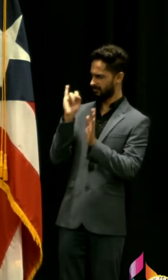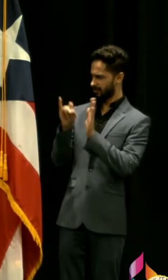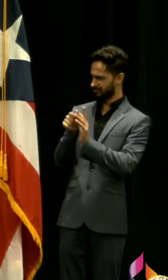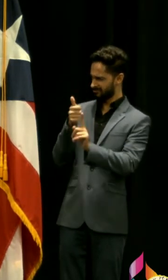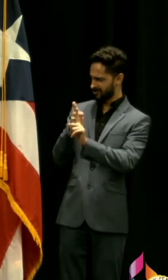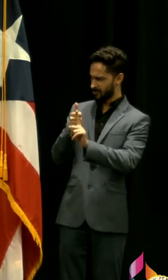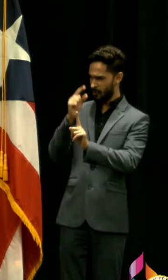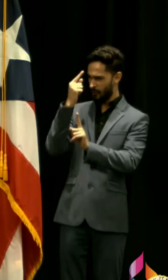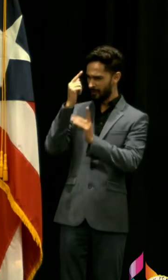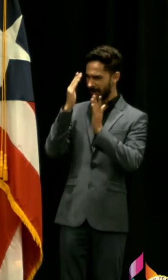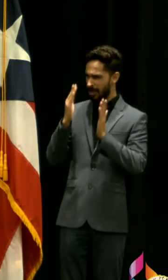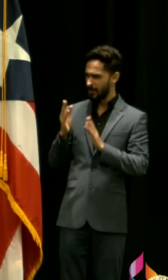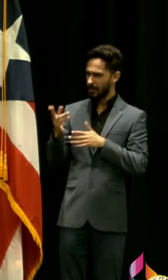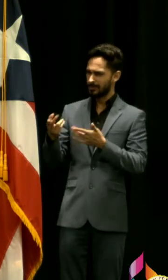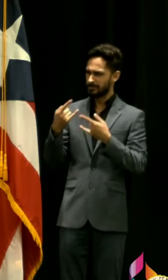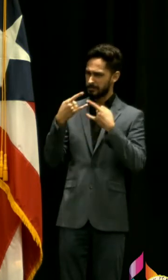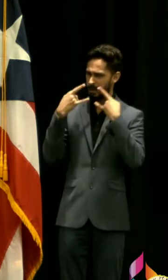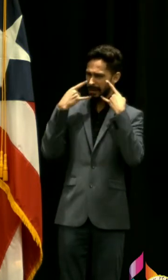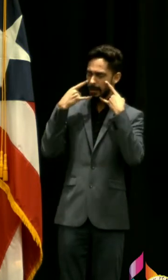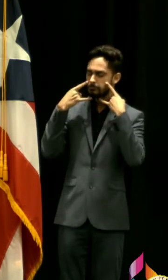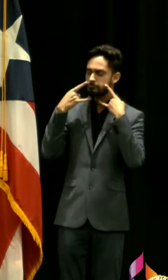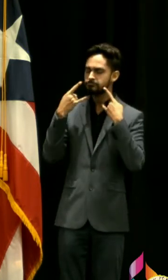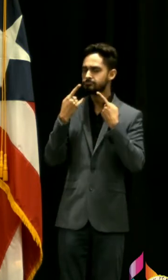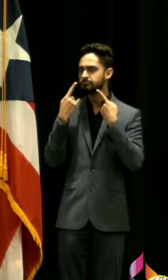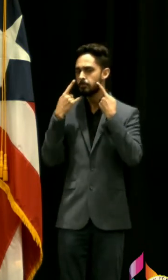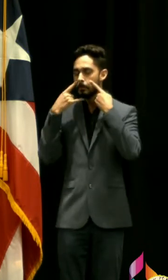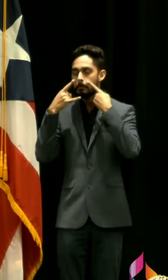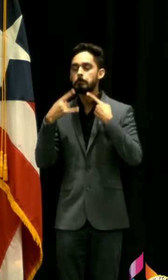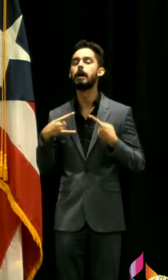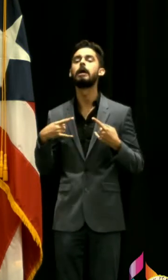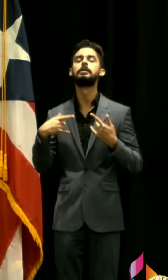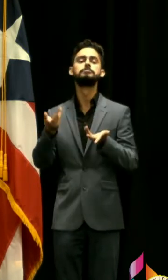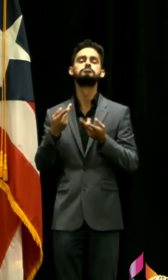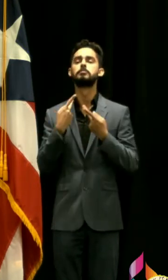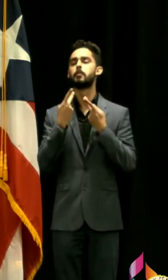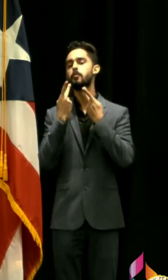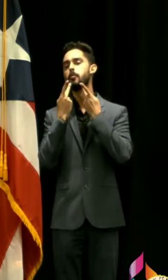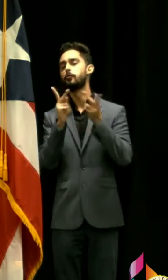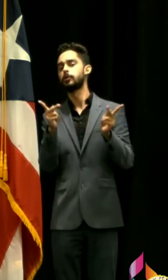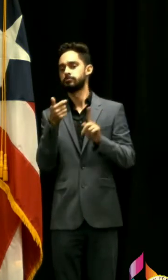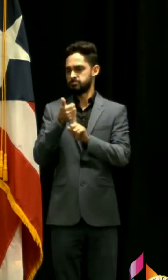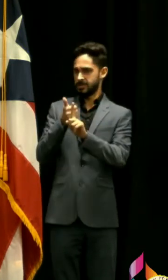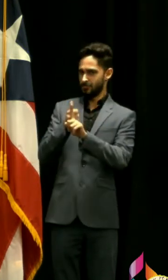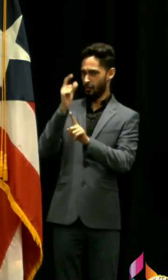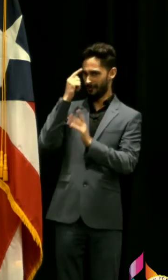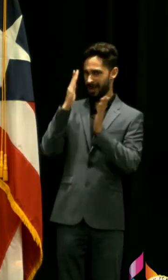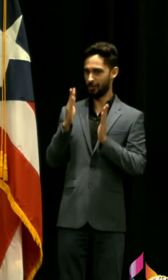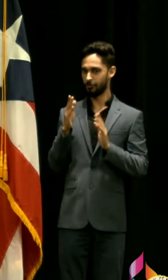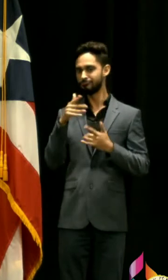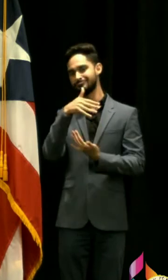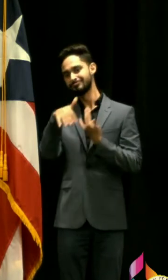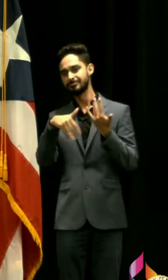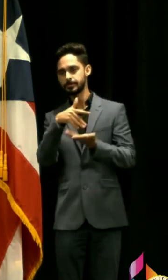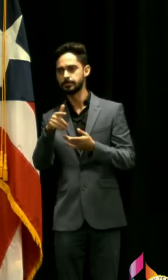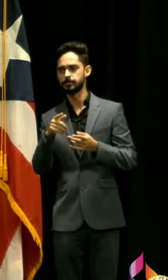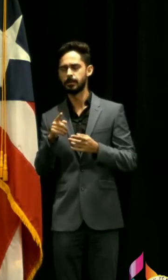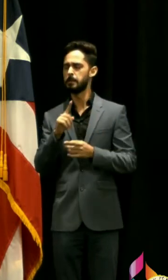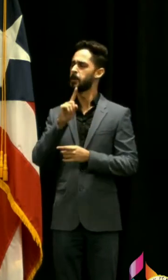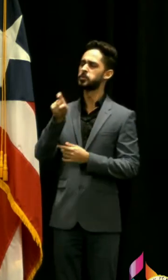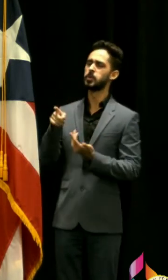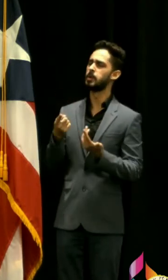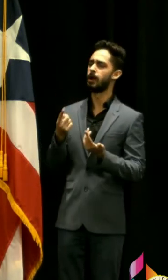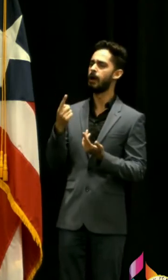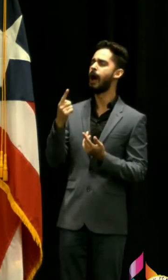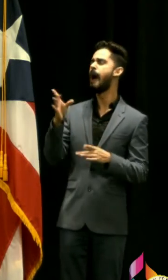de personas sin el uso de mascarilla le pregunto yo a usted a usted no le preocupa que usted por ejemplo la compañera le preguntó sobre la tasa de positividad que usted